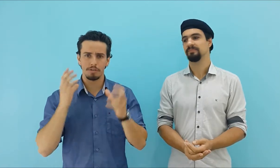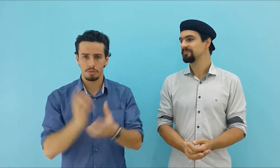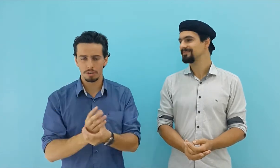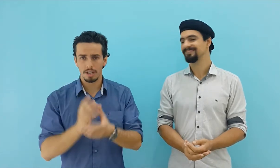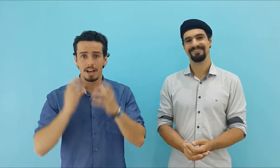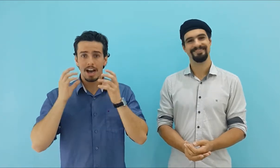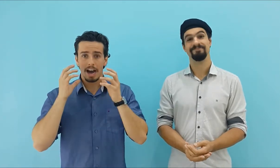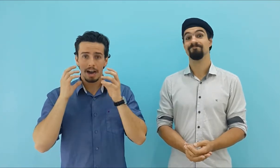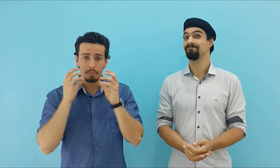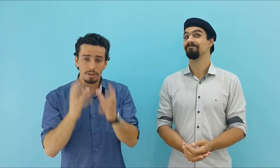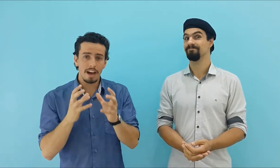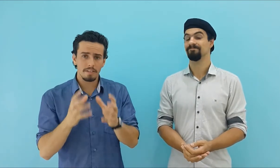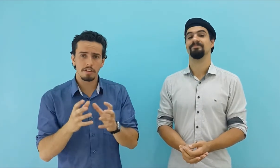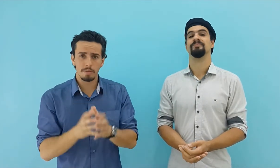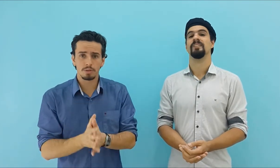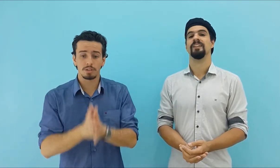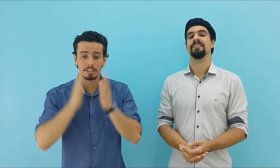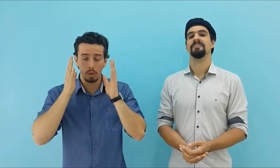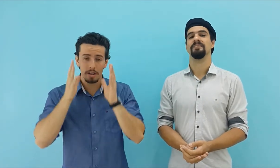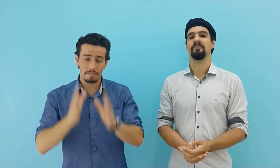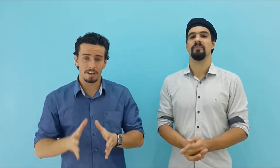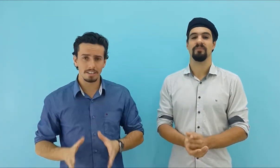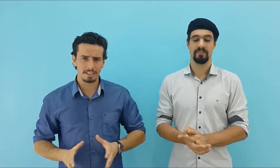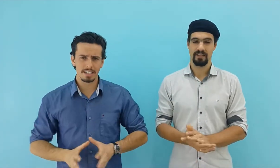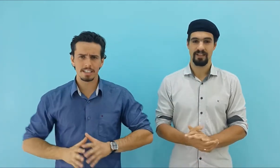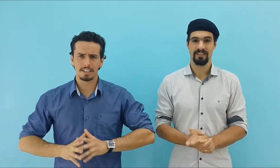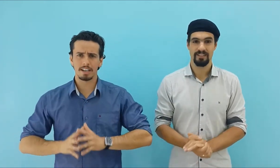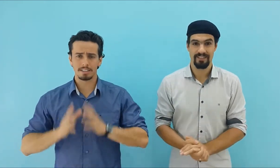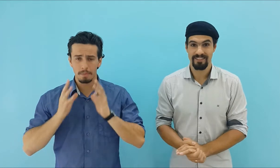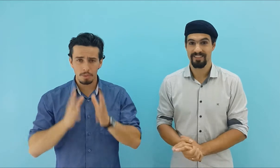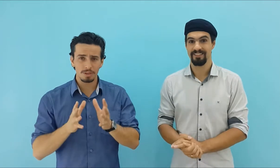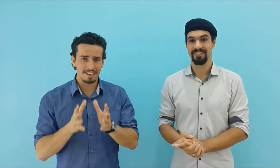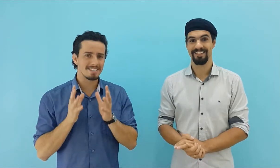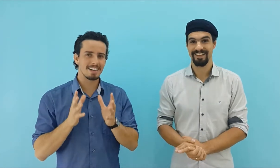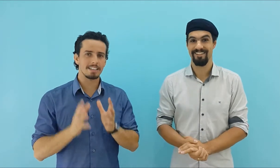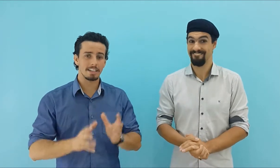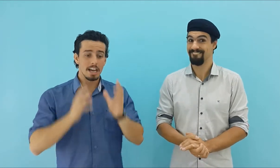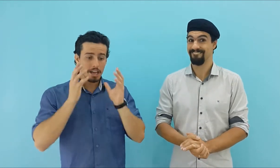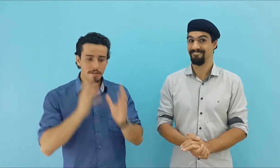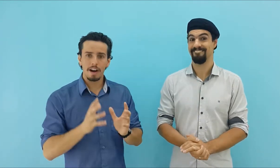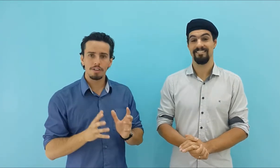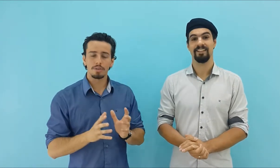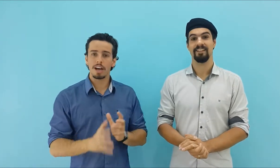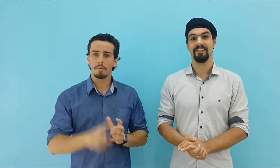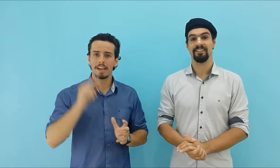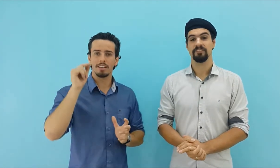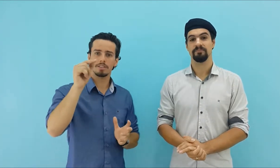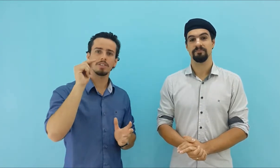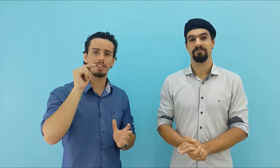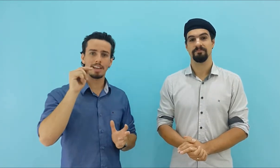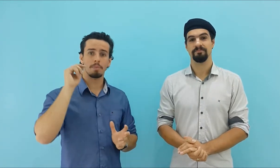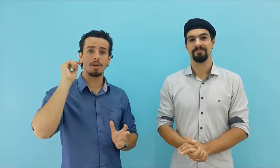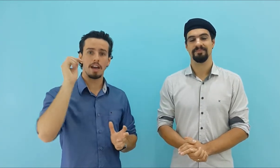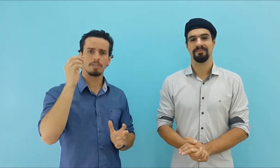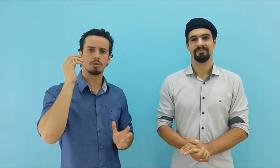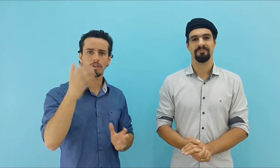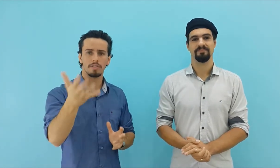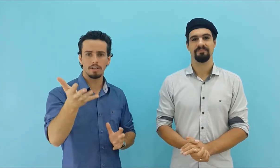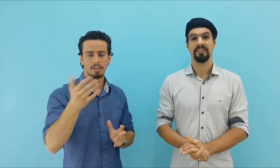ajuda a mudar a vida das pessoas. Então, levanta essa cadeira, essa bunda dessa cadeira e vai estudar, porque é isso que você quer para o resto da sua vida.